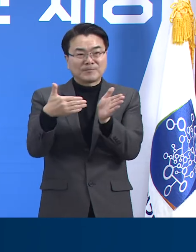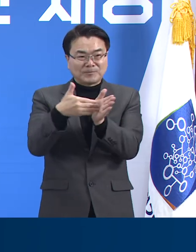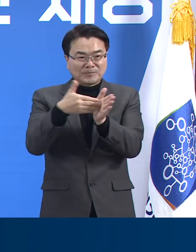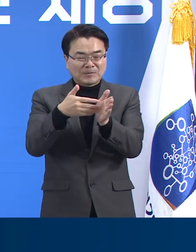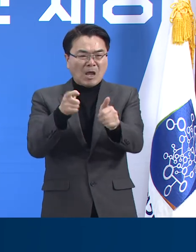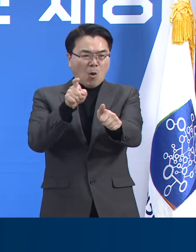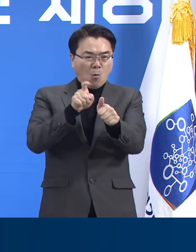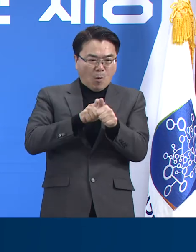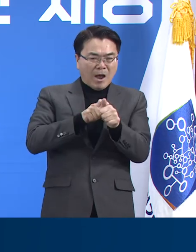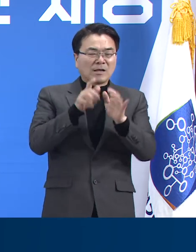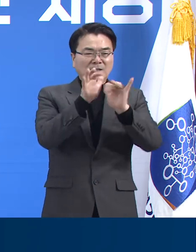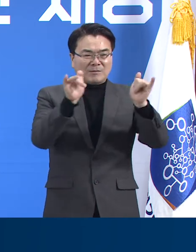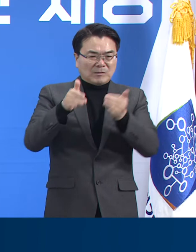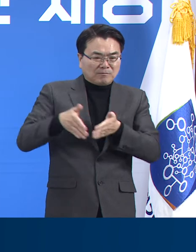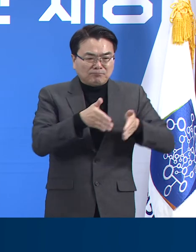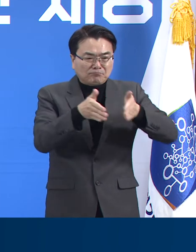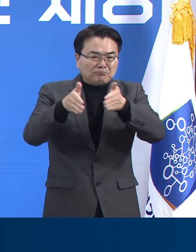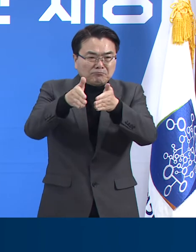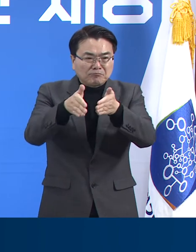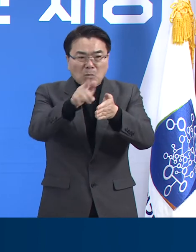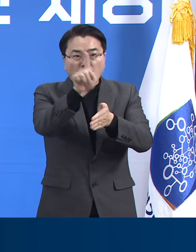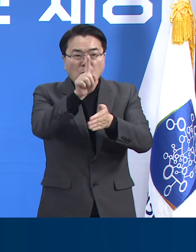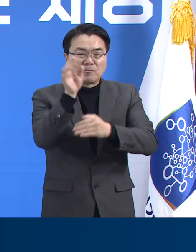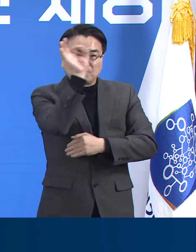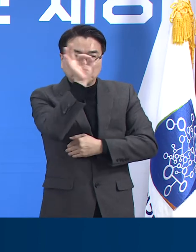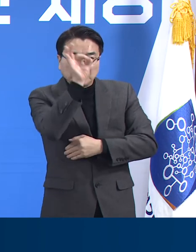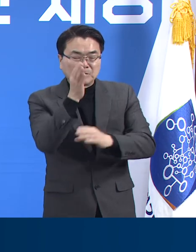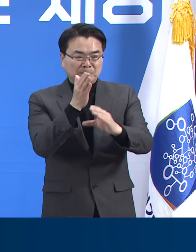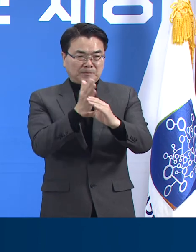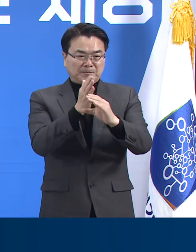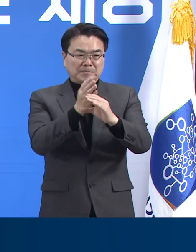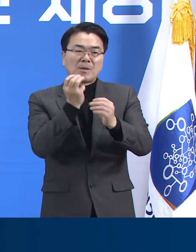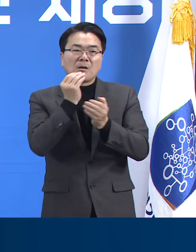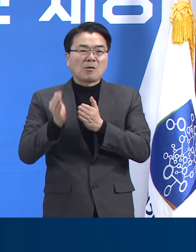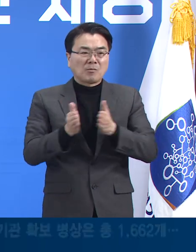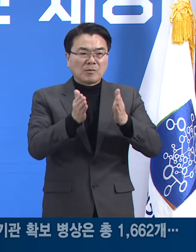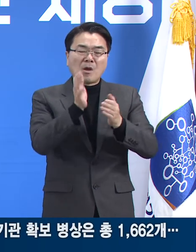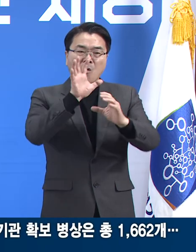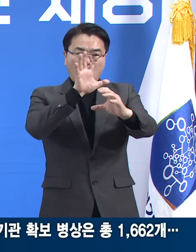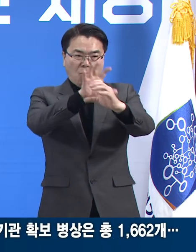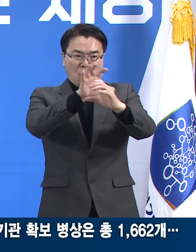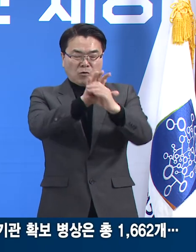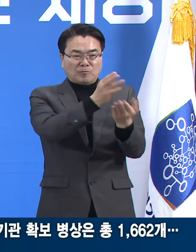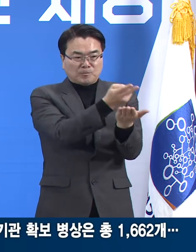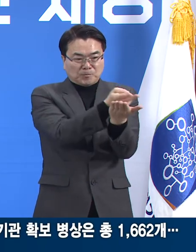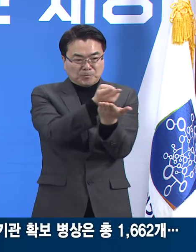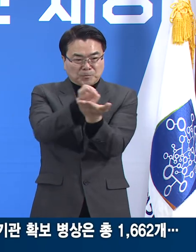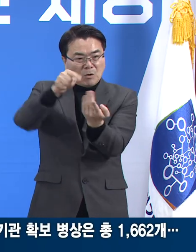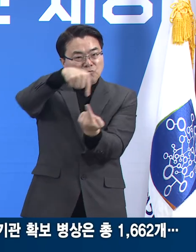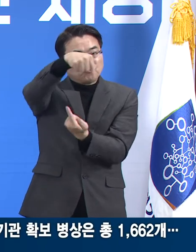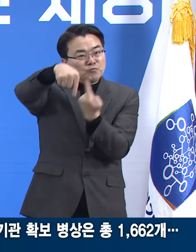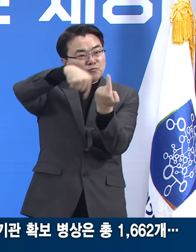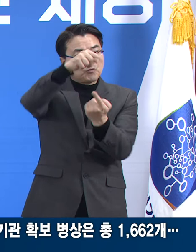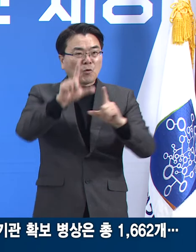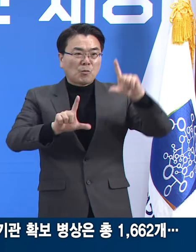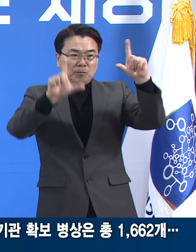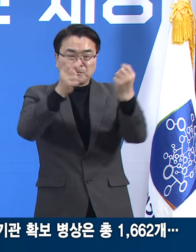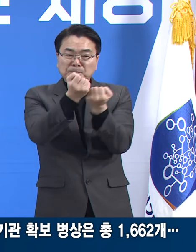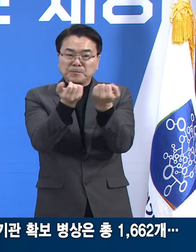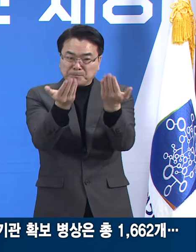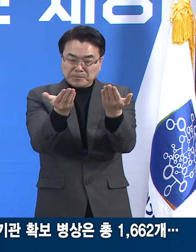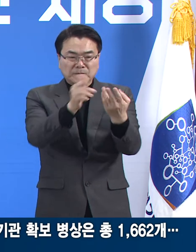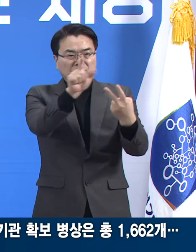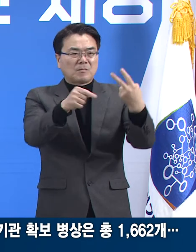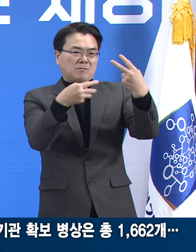파악 중에 있습니다. 다음은 경기도 코로나19 병상 운용 현황입니다. 2월